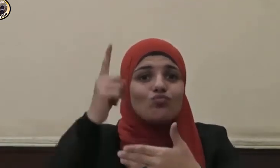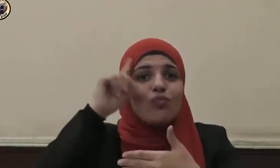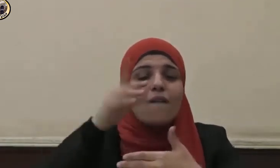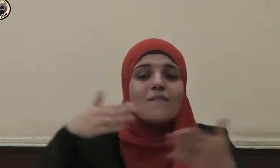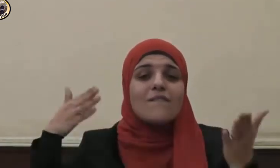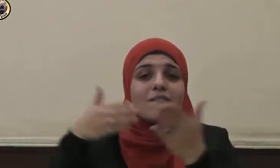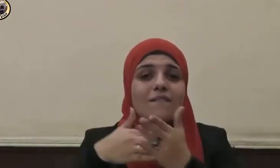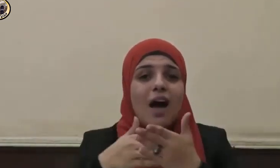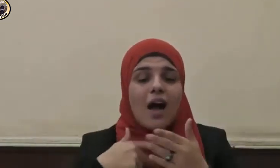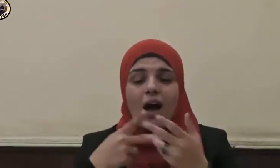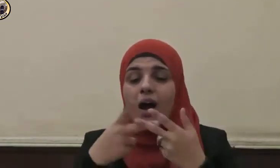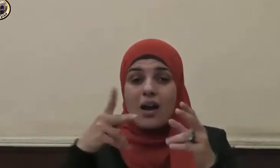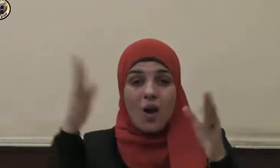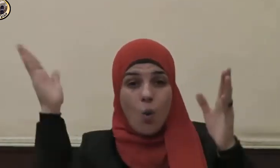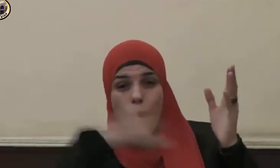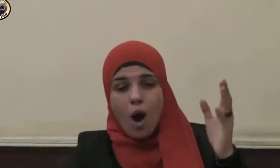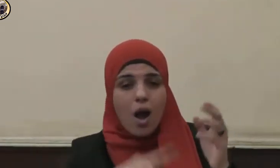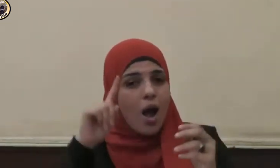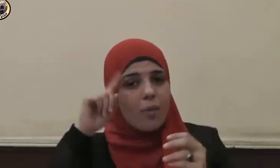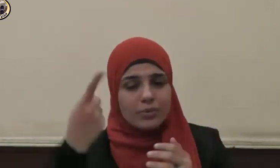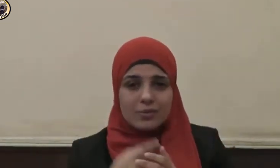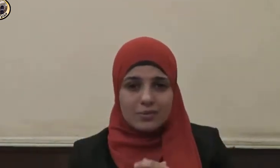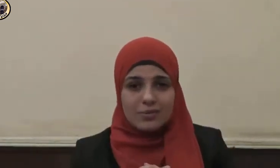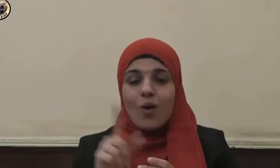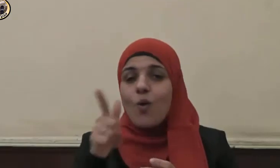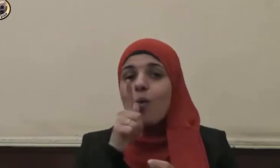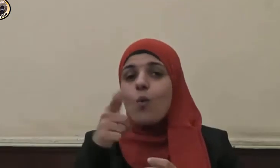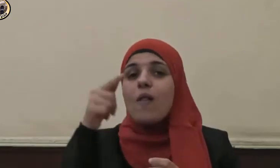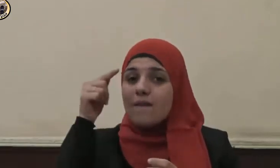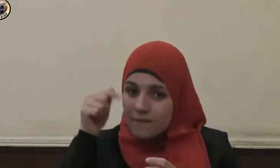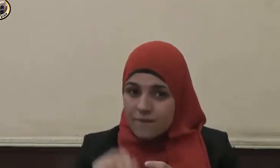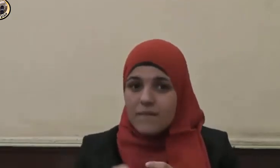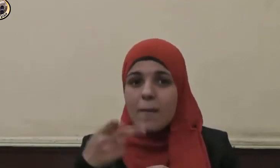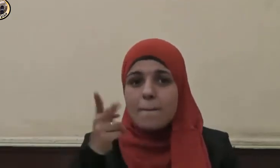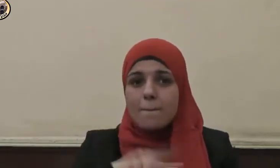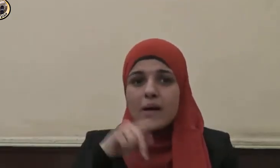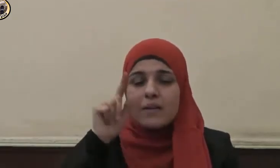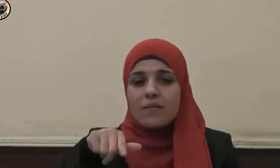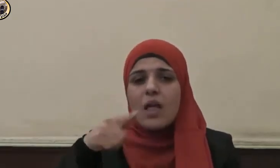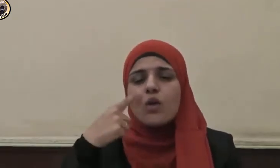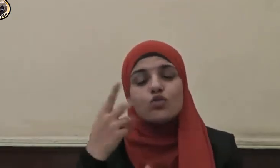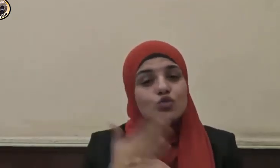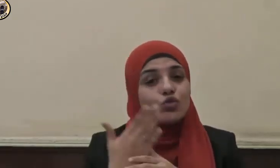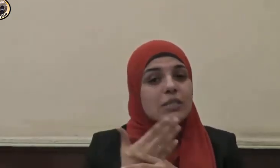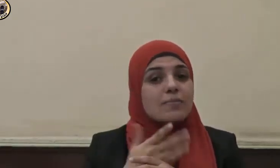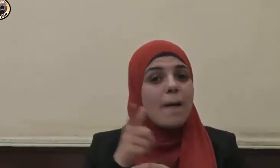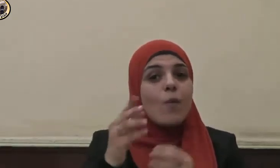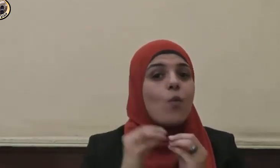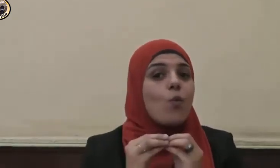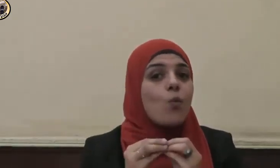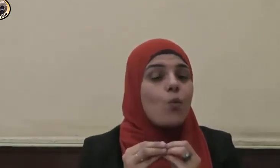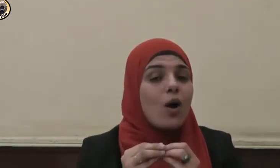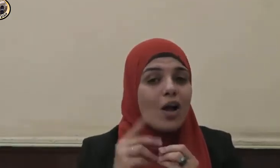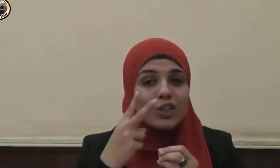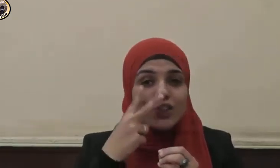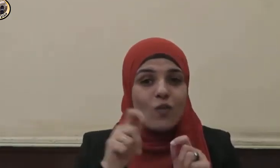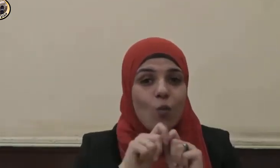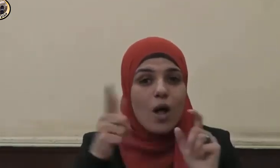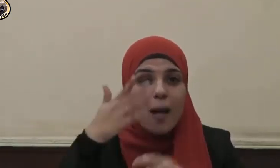له نقبا ثم عندما بزل جهده في الأخذ بالأسباب وأتم البناء نسب